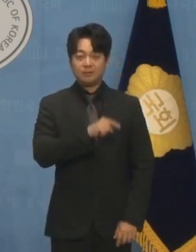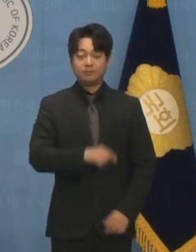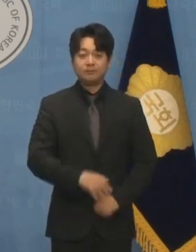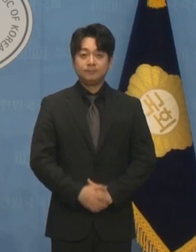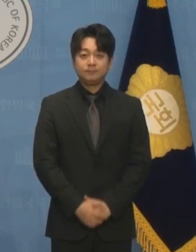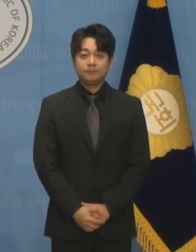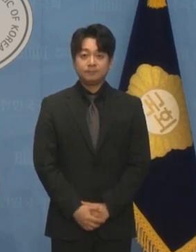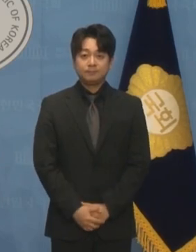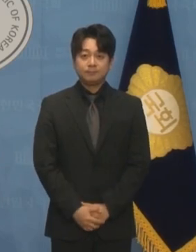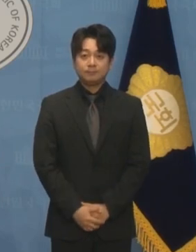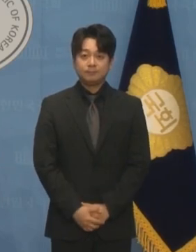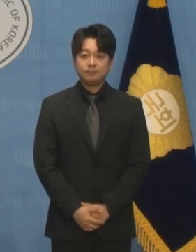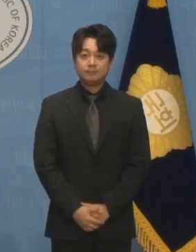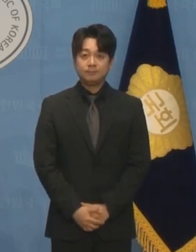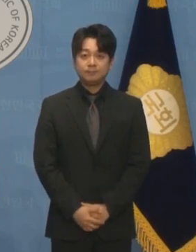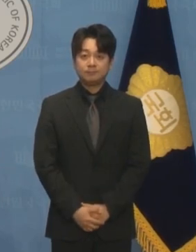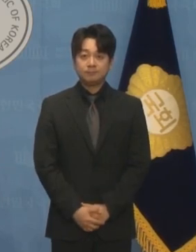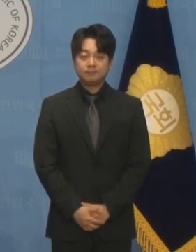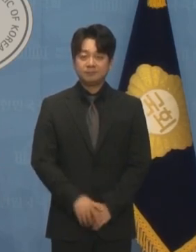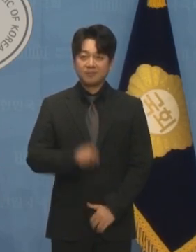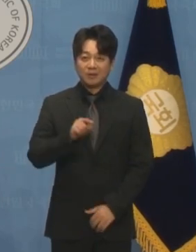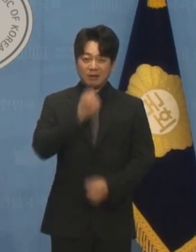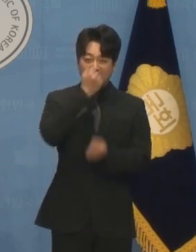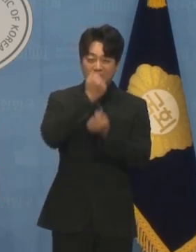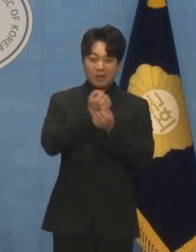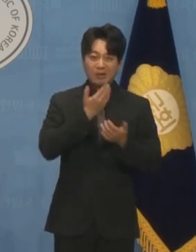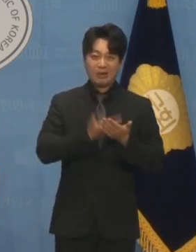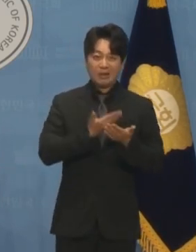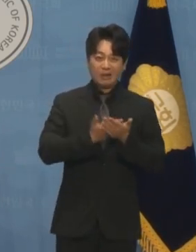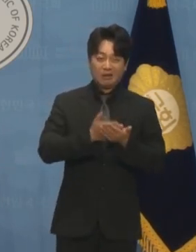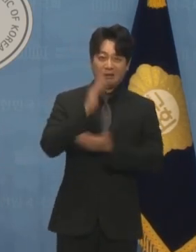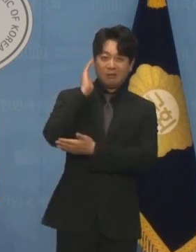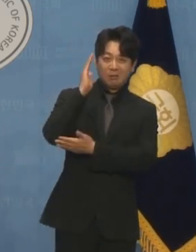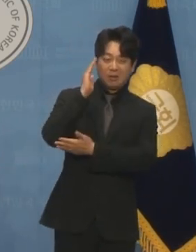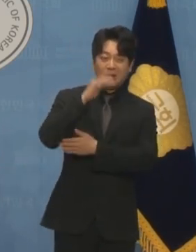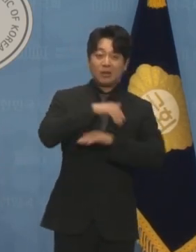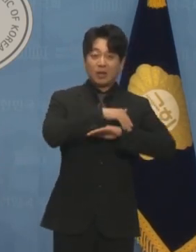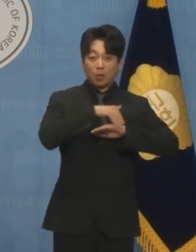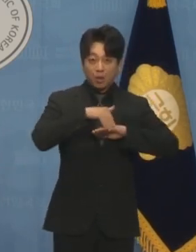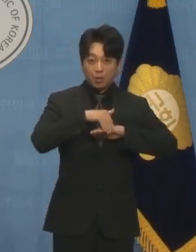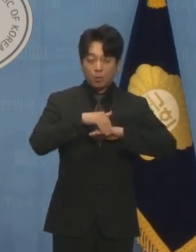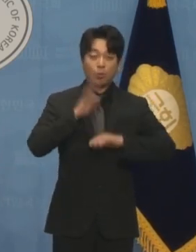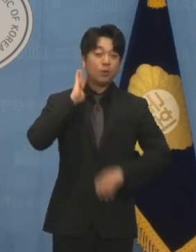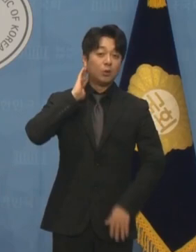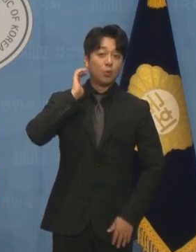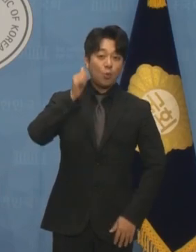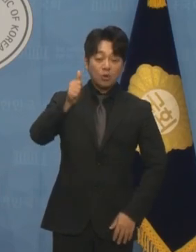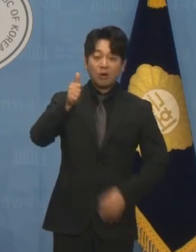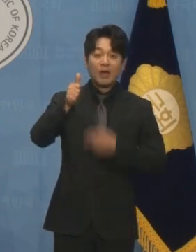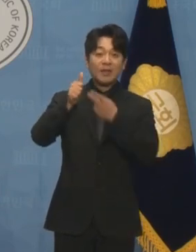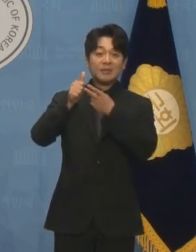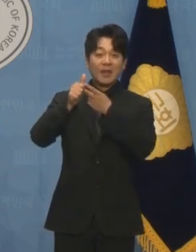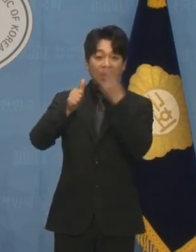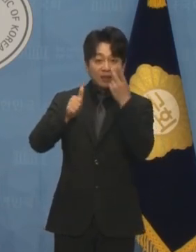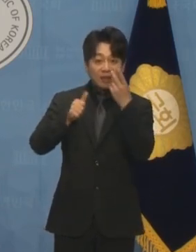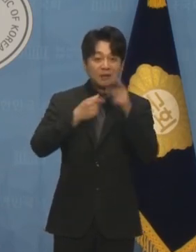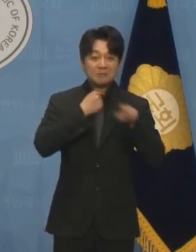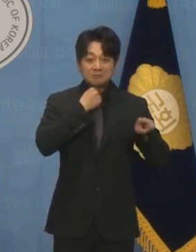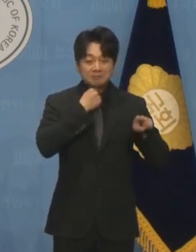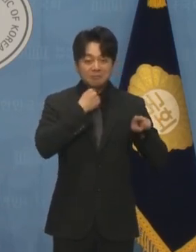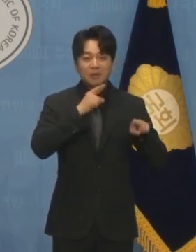장외투쟁은 물론이거니와 대통령에 대한 탄핵도 공개적으로 거론하고 있습니다.